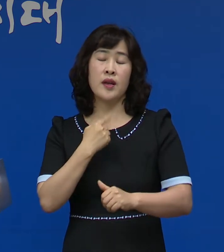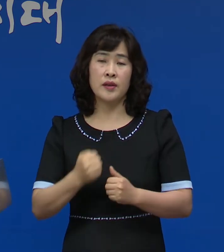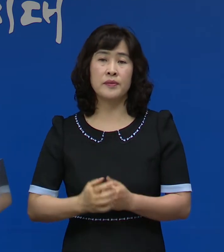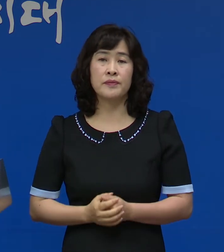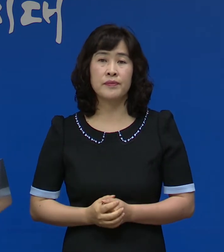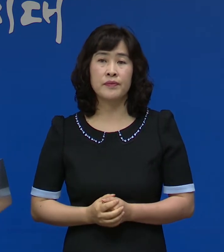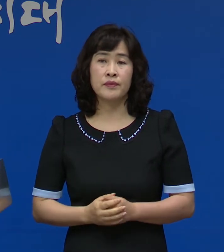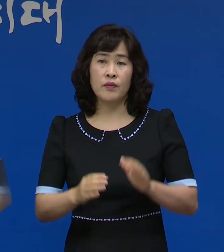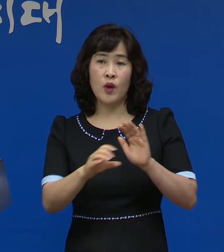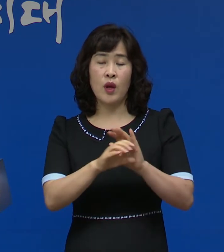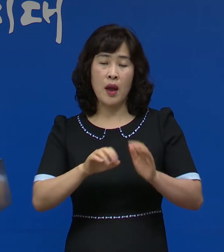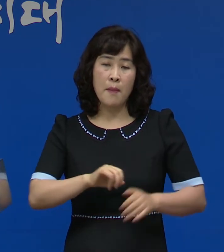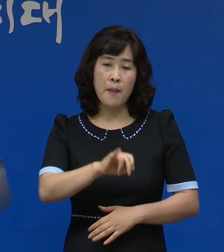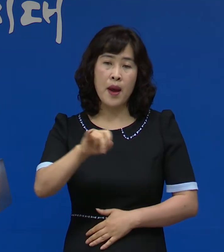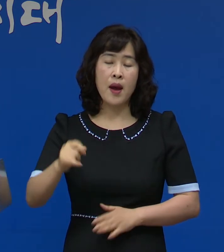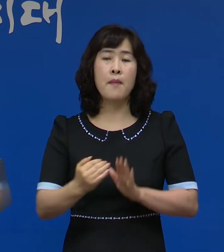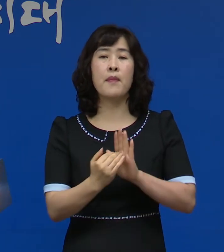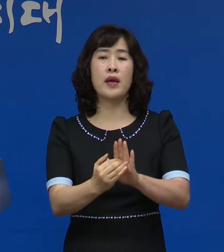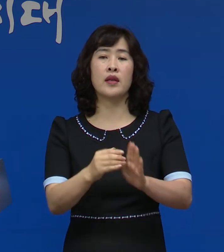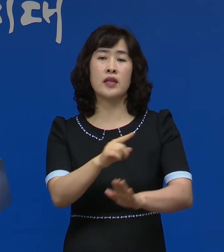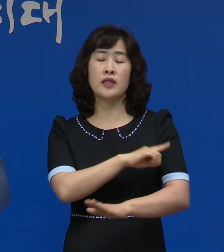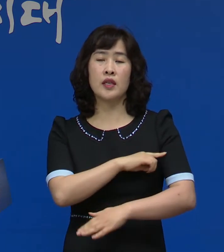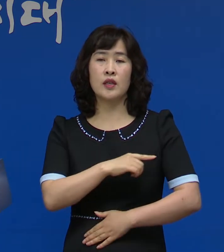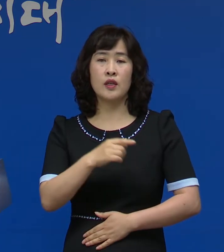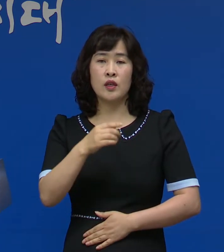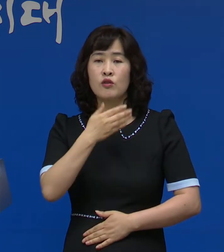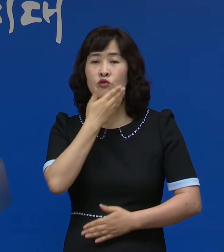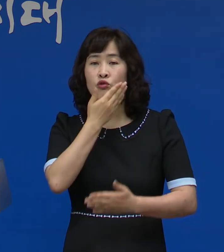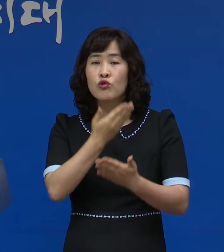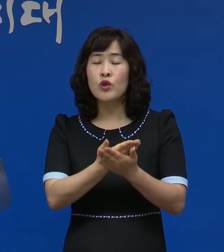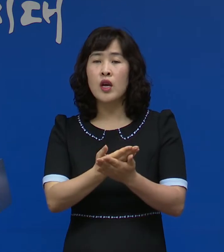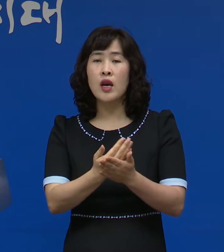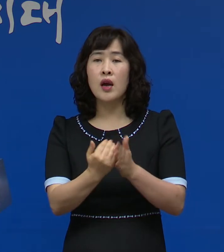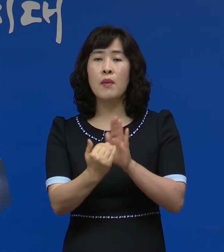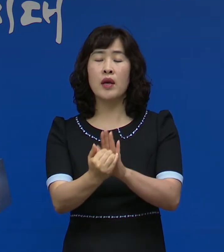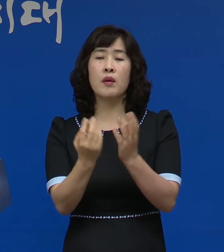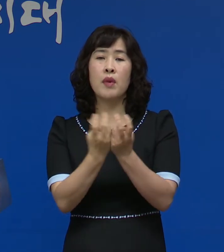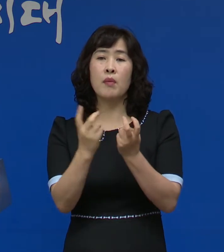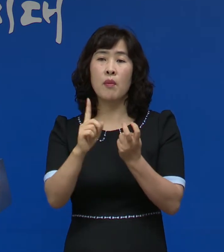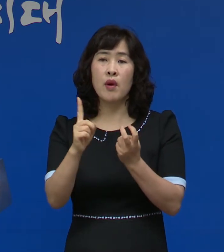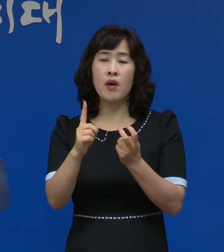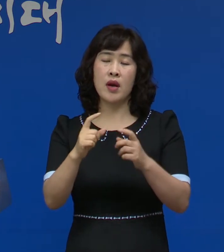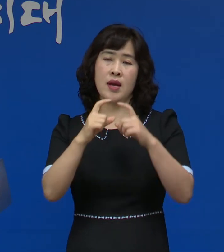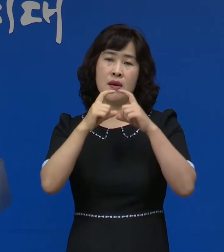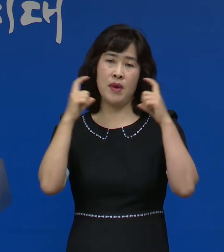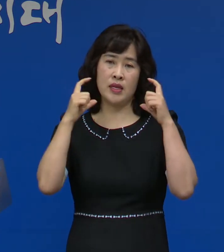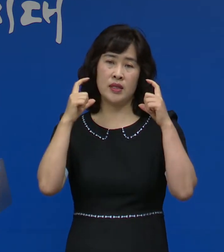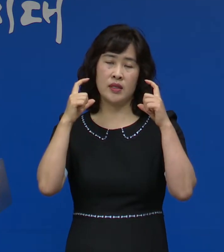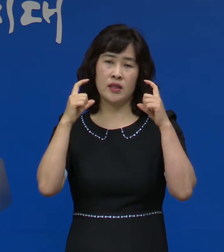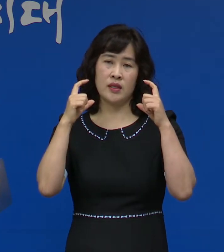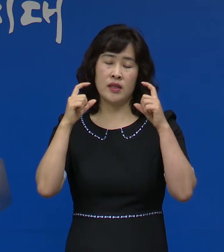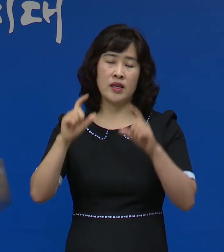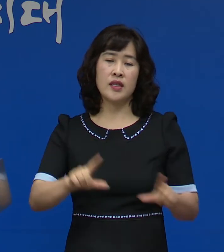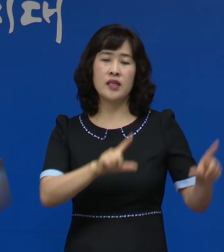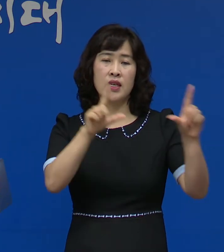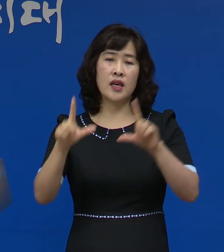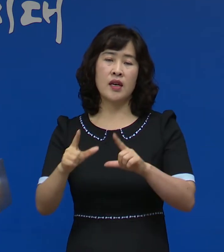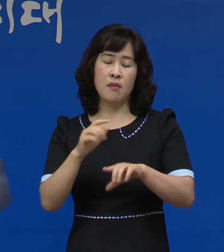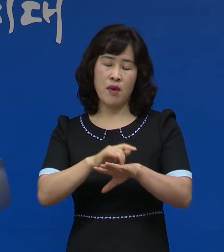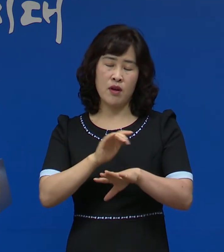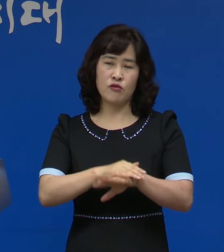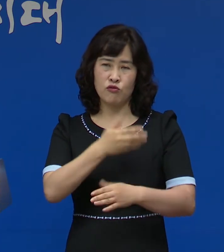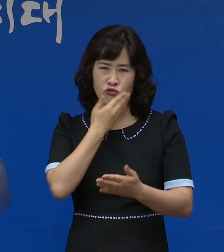코로나 바이러스를 막는 가장 중요한 방역수칙은 마스크 착용 생활화입니다